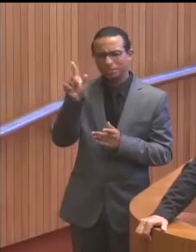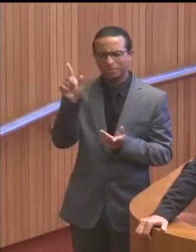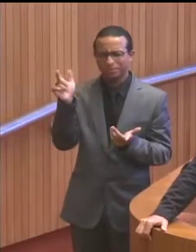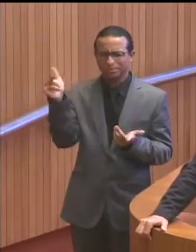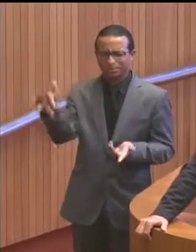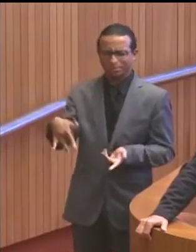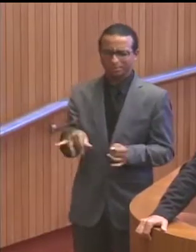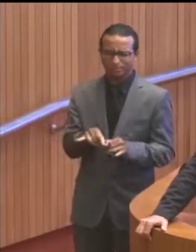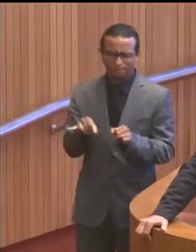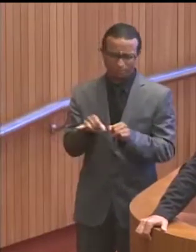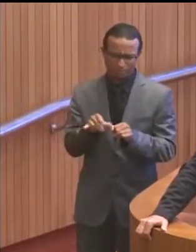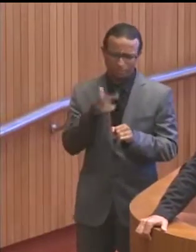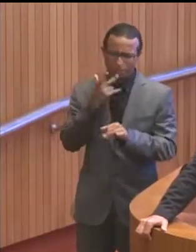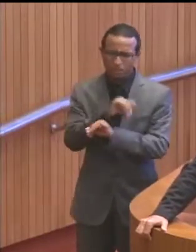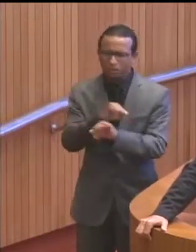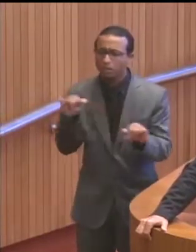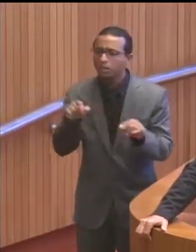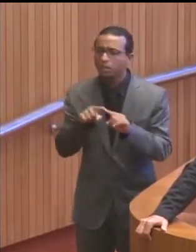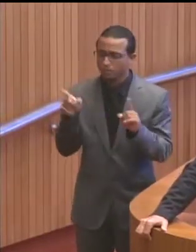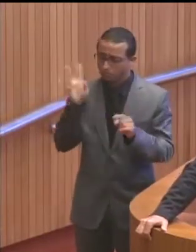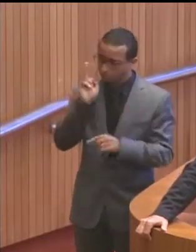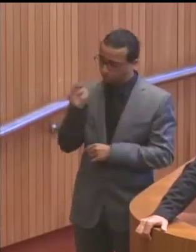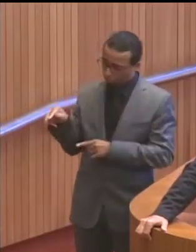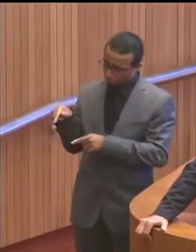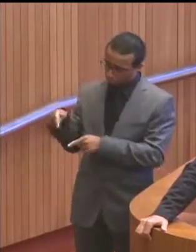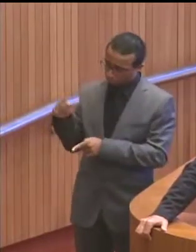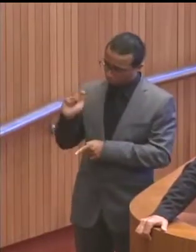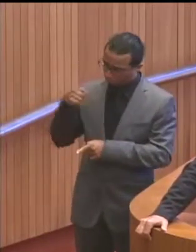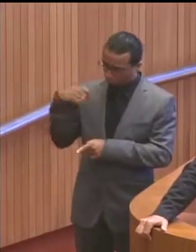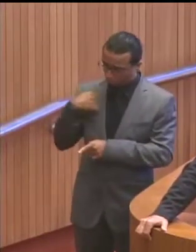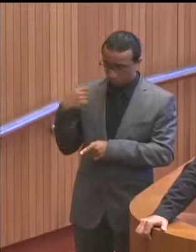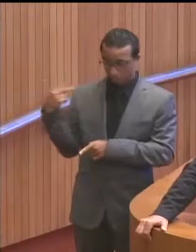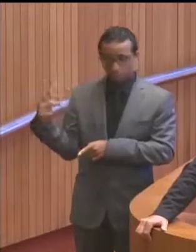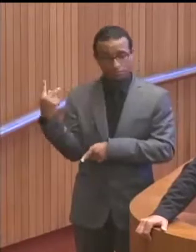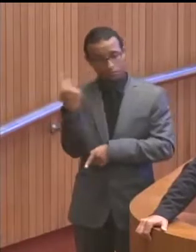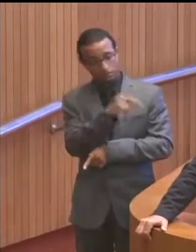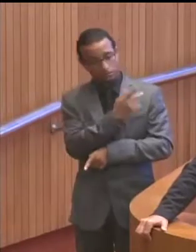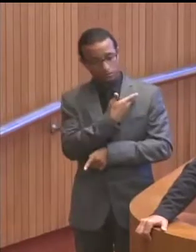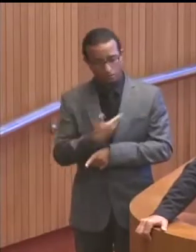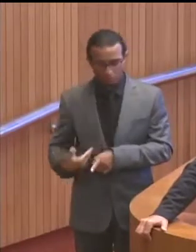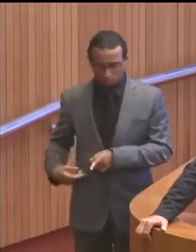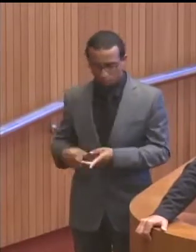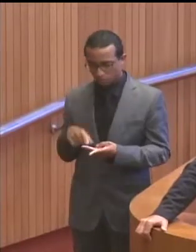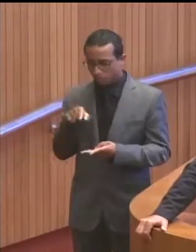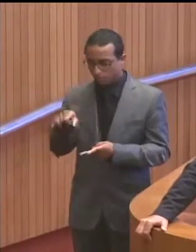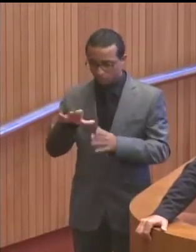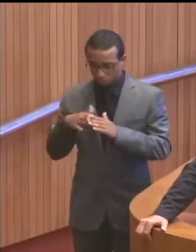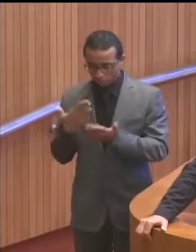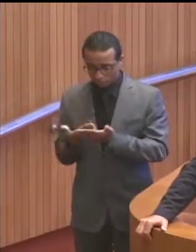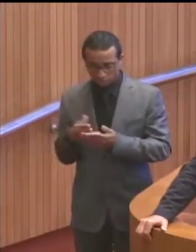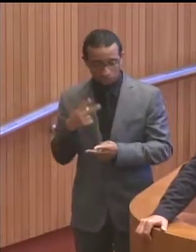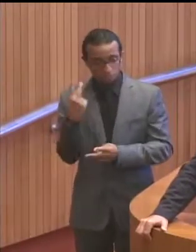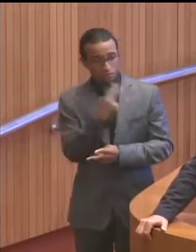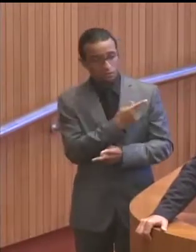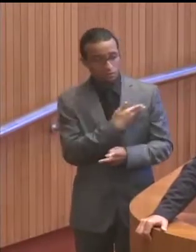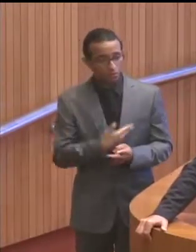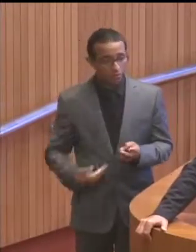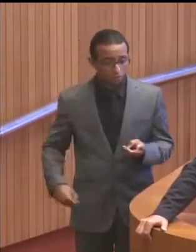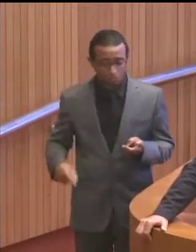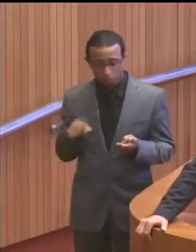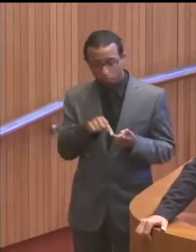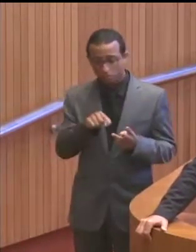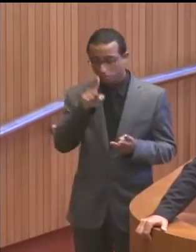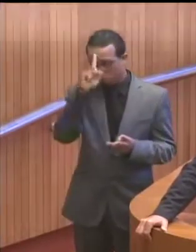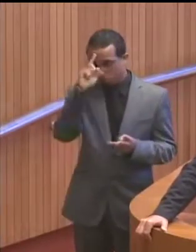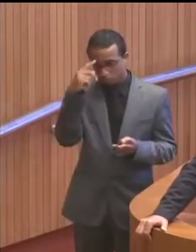E ela, eu disse, a senhora está vendo aquela delegacia? Foi no seu governo. Aquela escola foi no seu governo. Aquele hospital foi